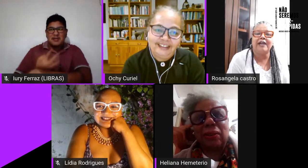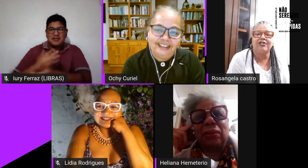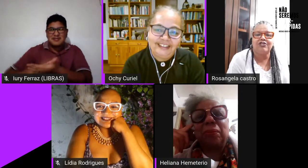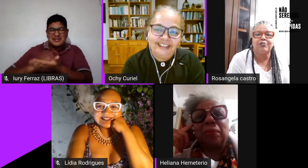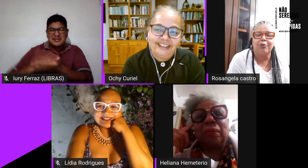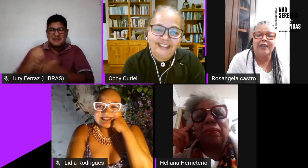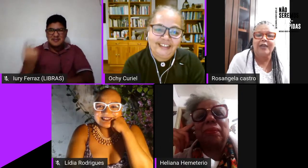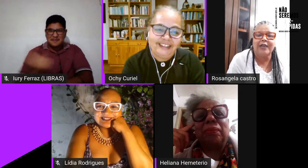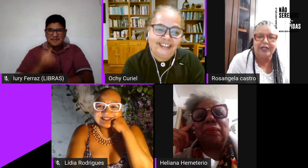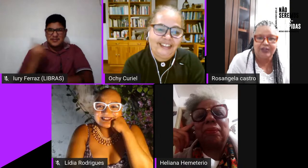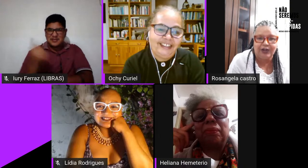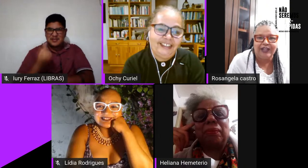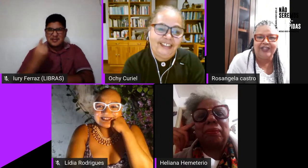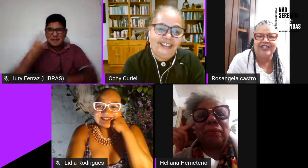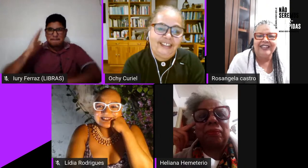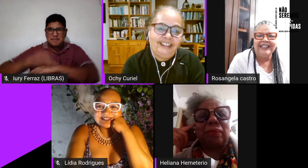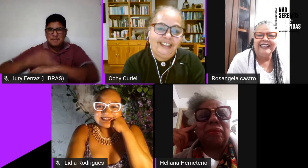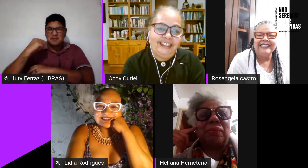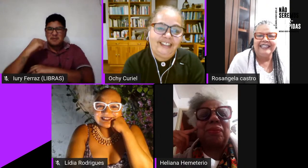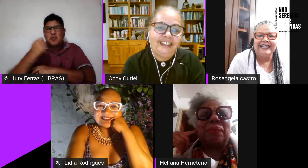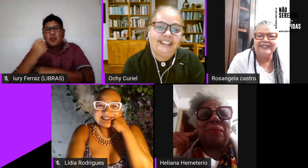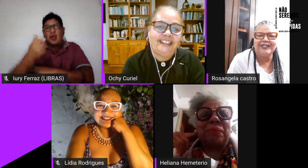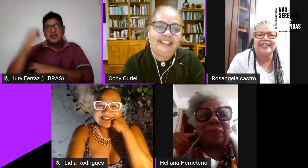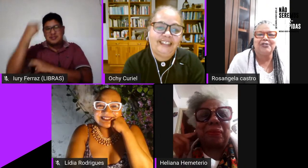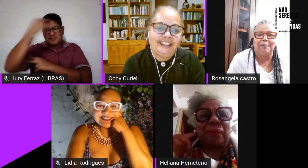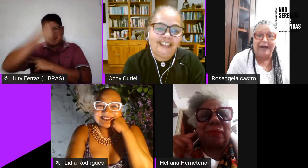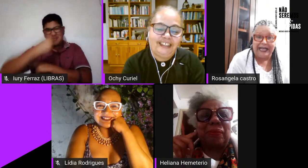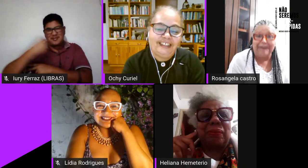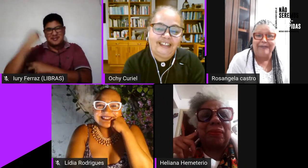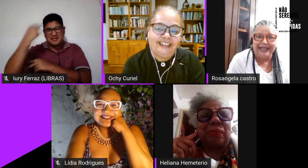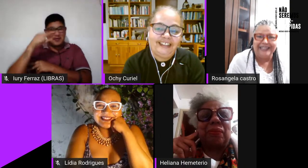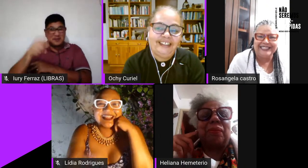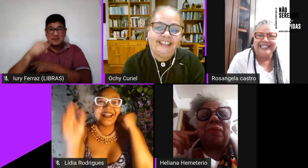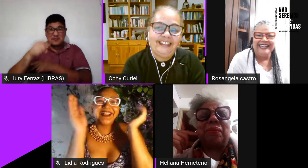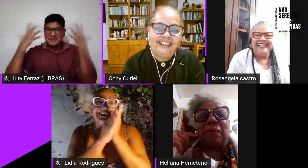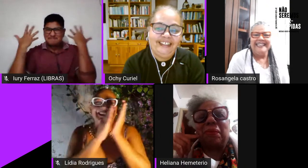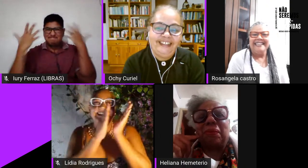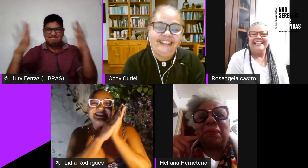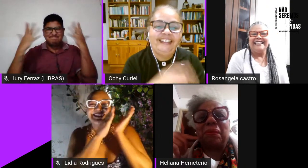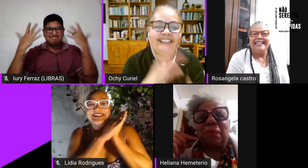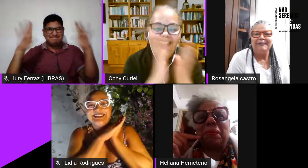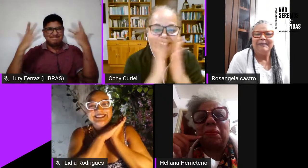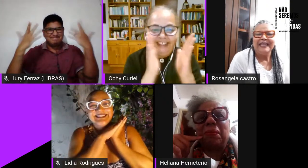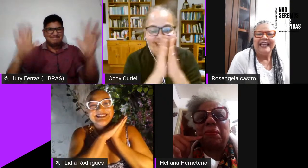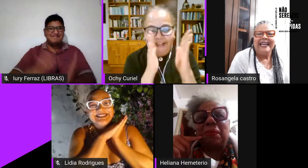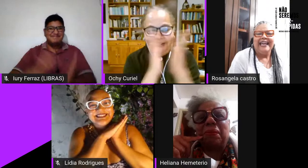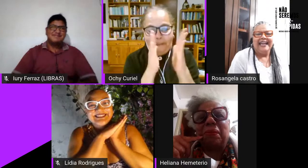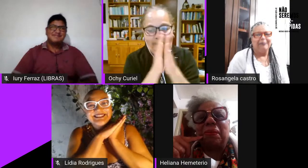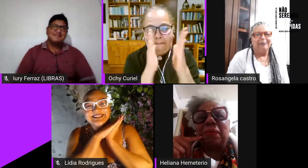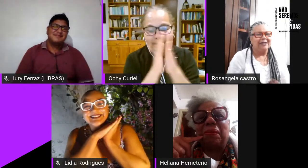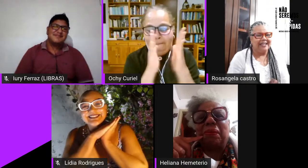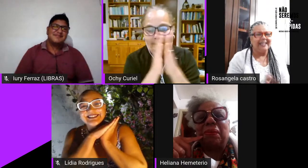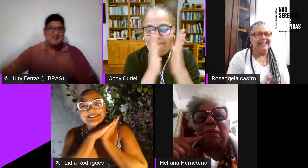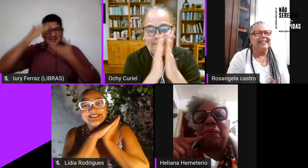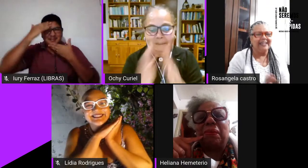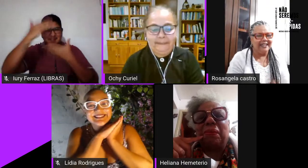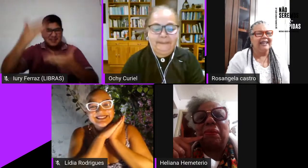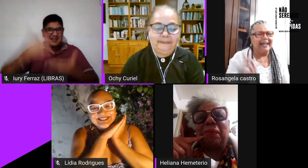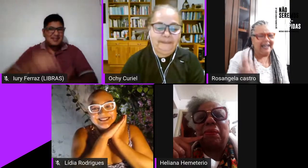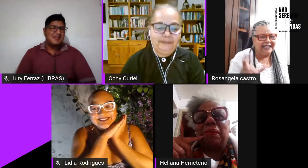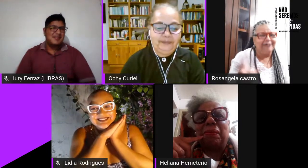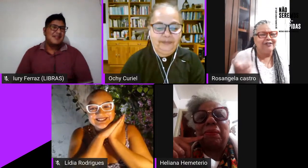por mais por quase duas horas né você está de parabéns né porque